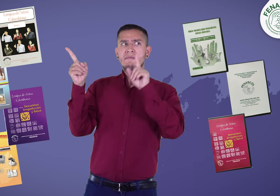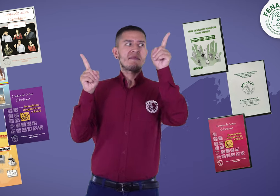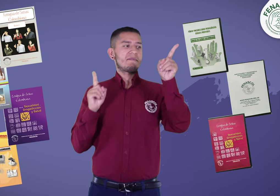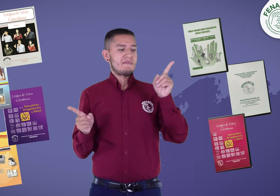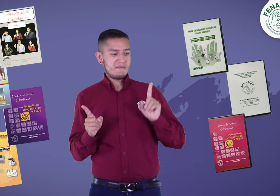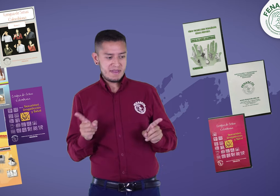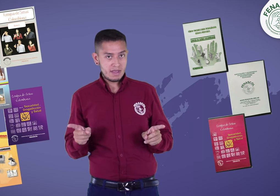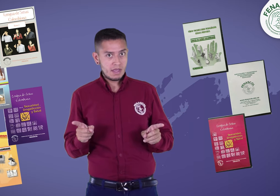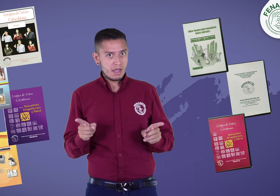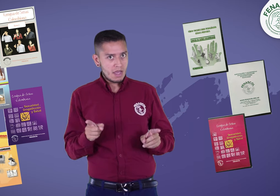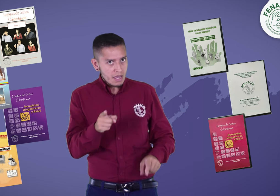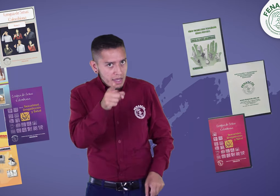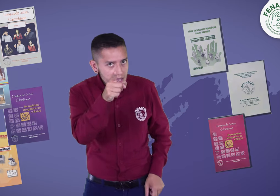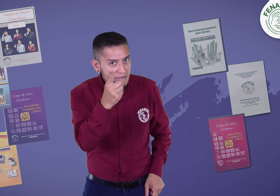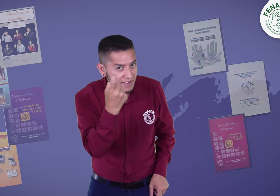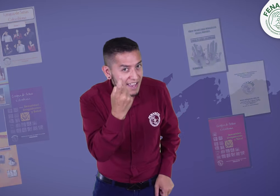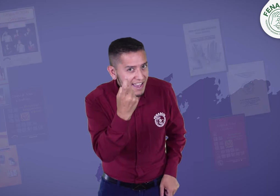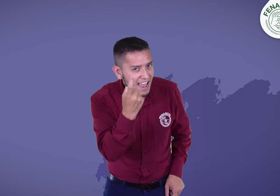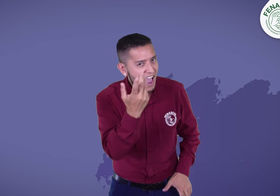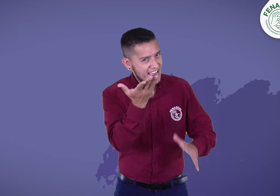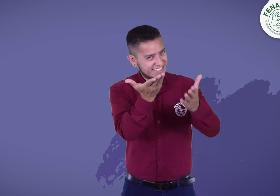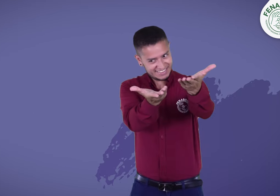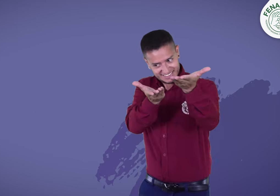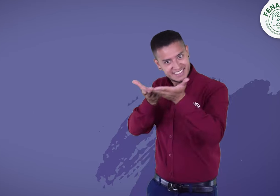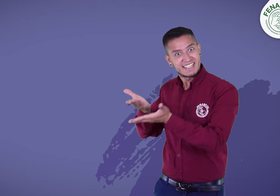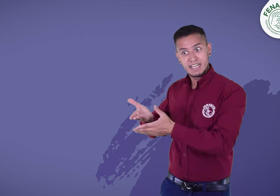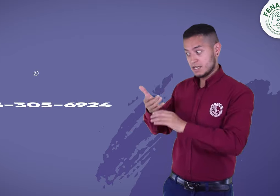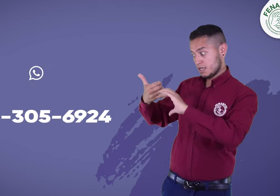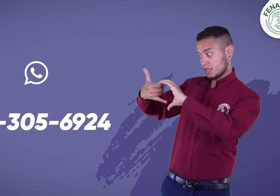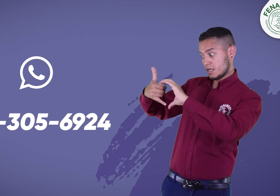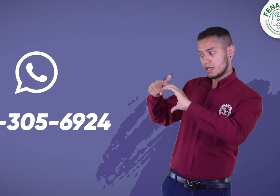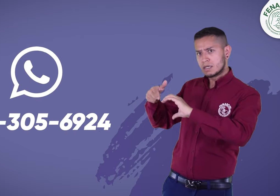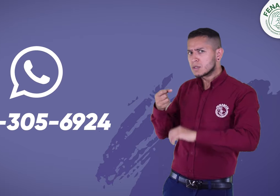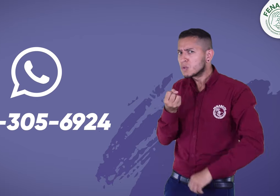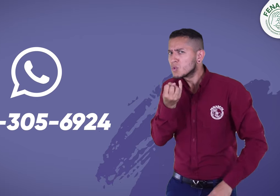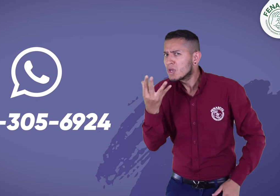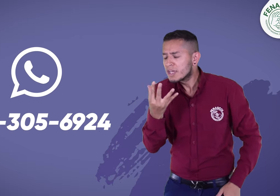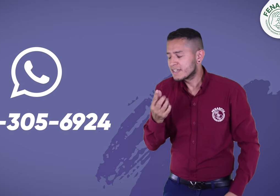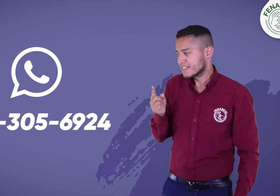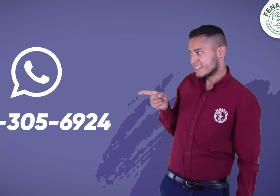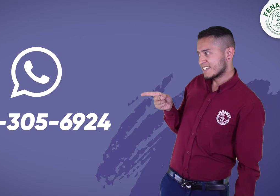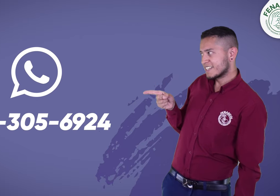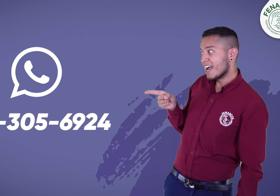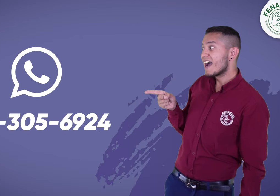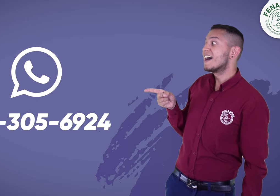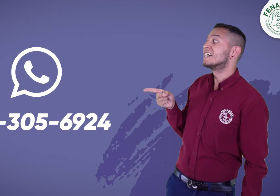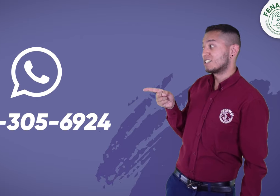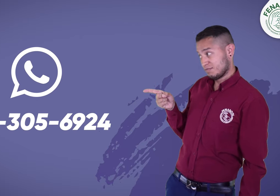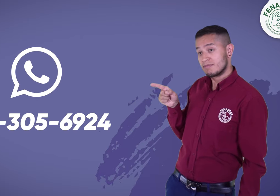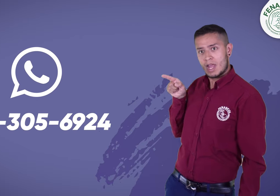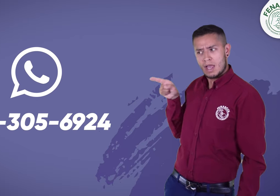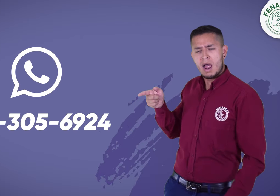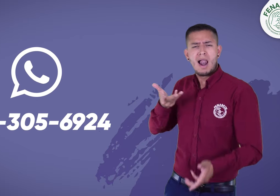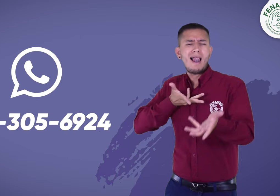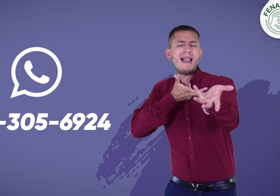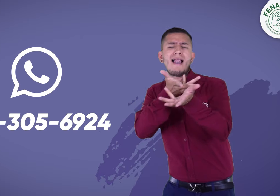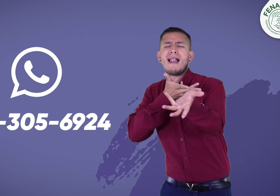por ejemplo. Y si aún te hacen falta, puedes comunicarte por videollamada, nota de voz, mensaje de texto y demás